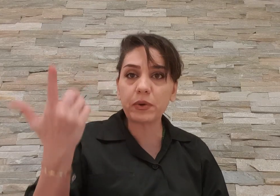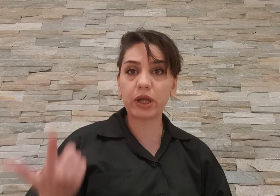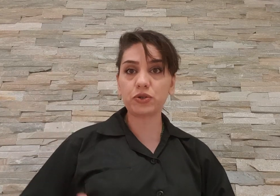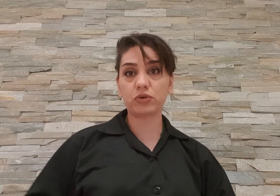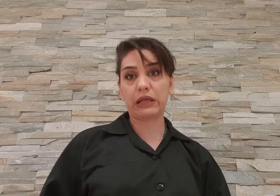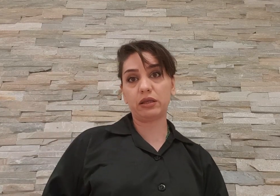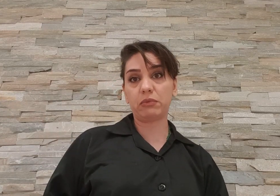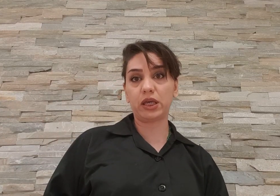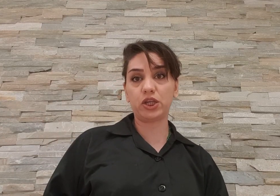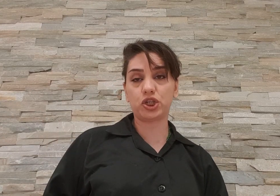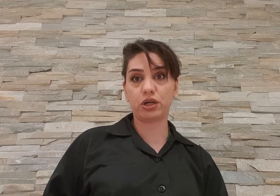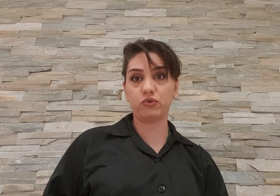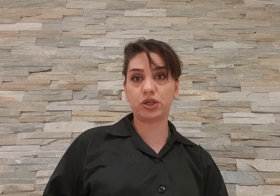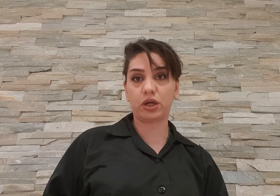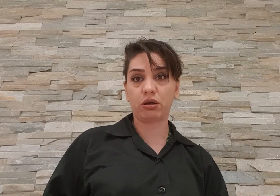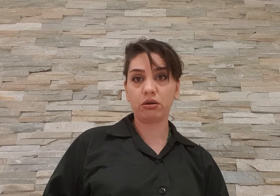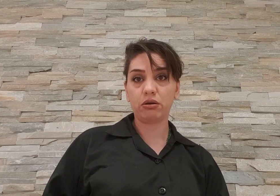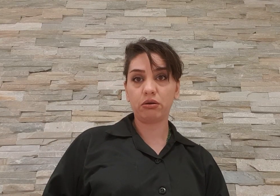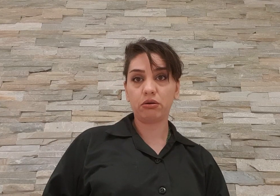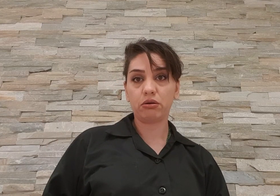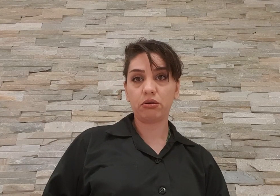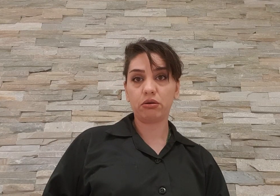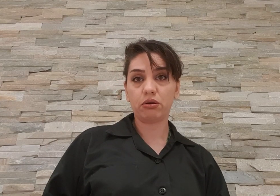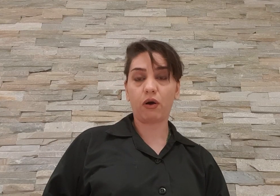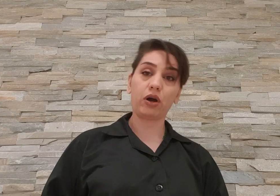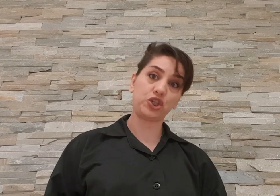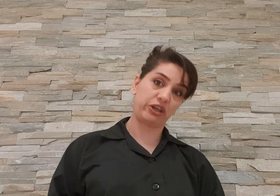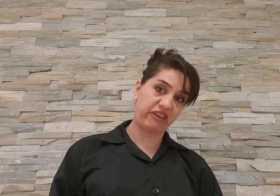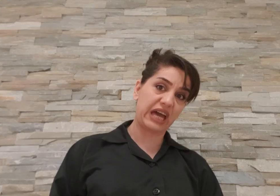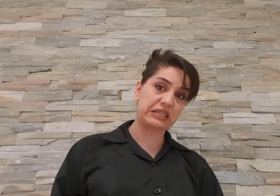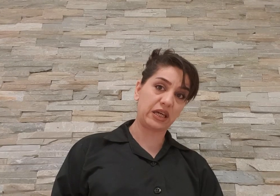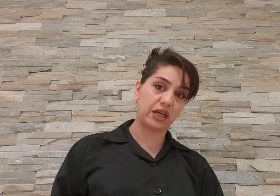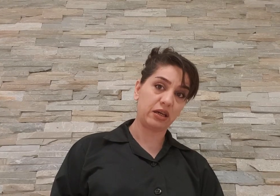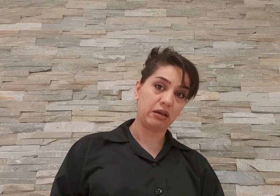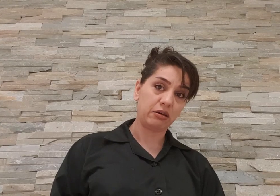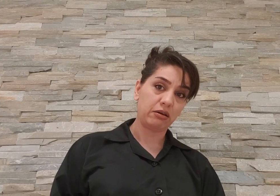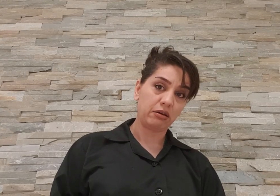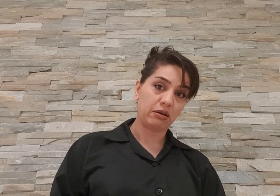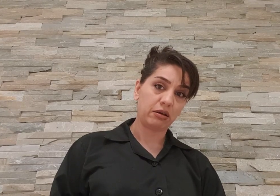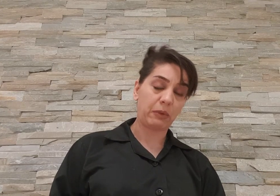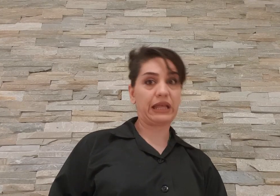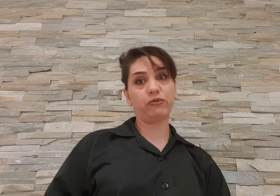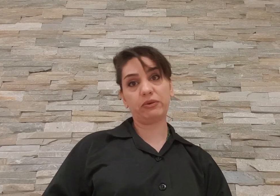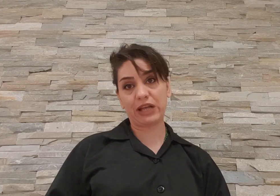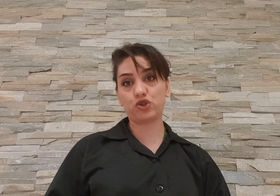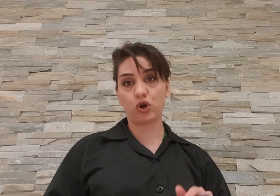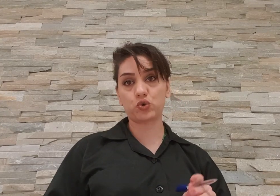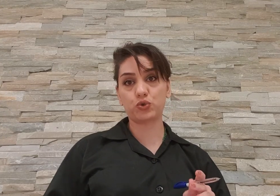به ما نشون ندادین بگه این چیه اون چیه آقای چه وزیه بعد هم گفتی من جاسوس